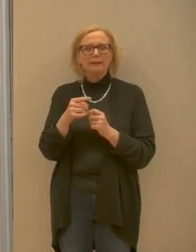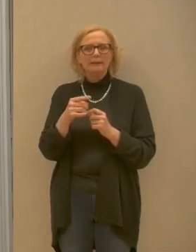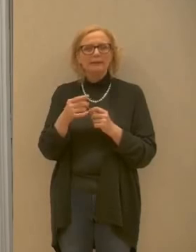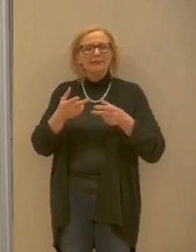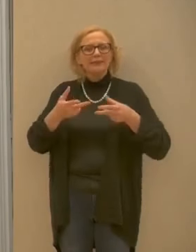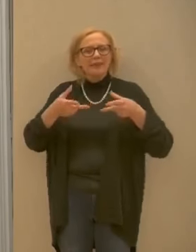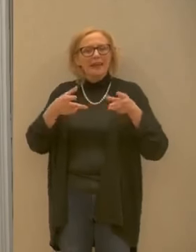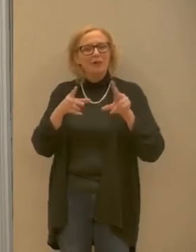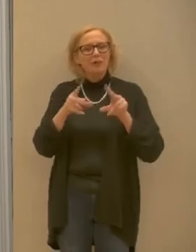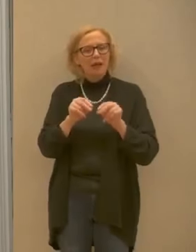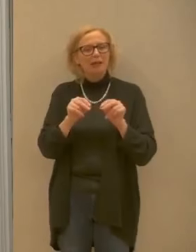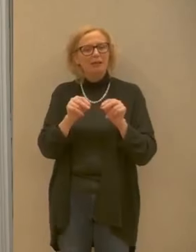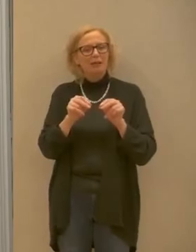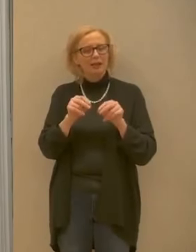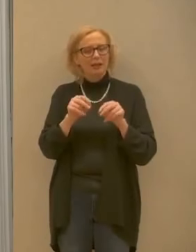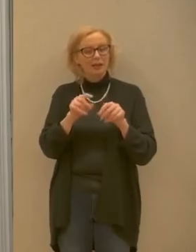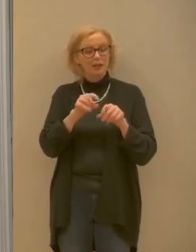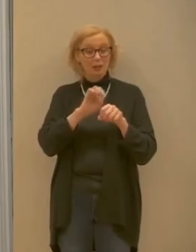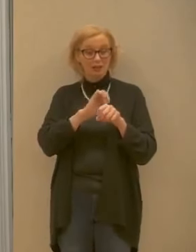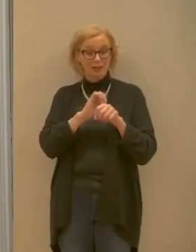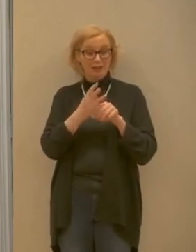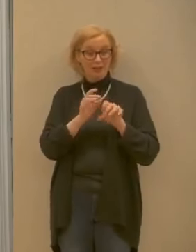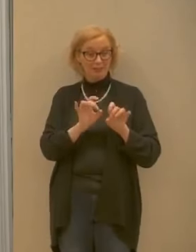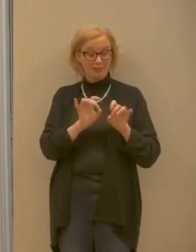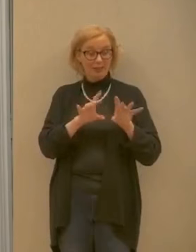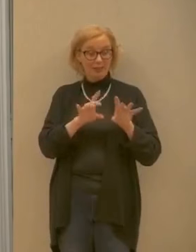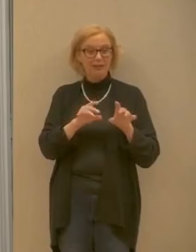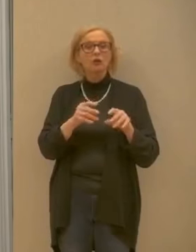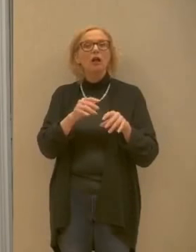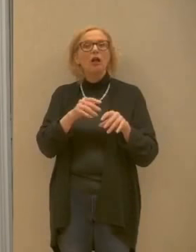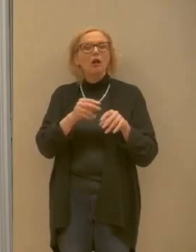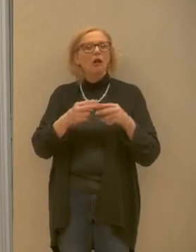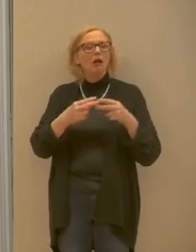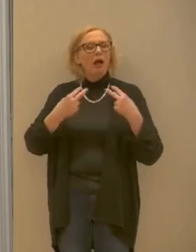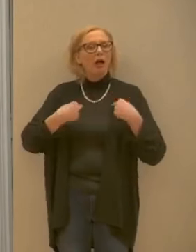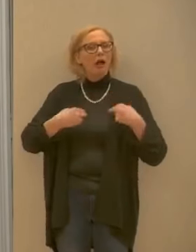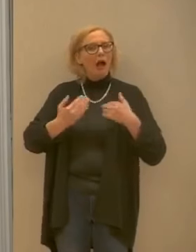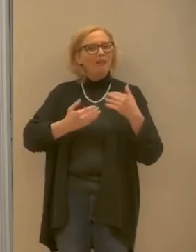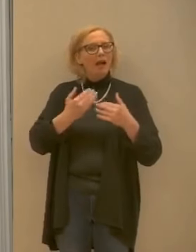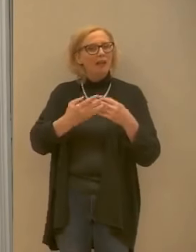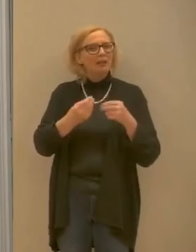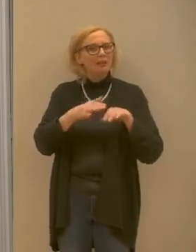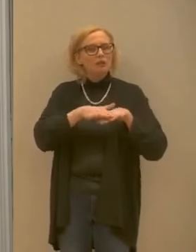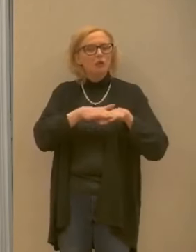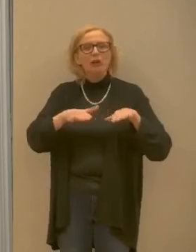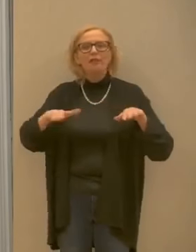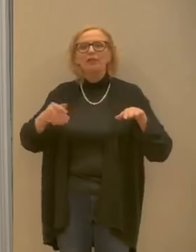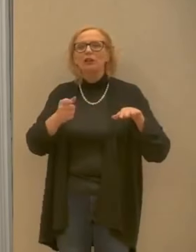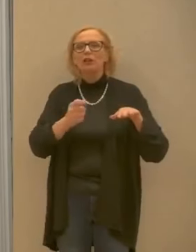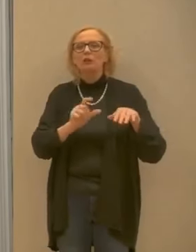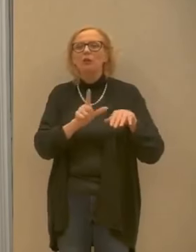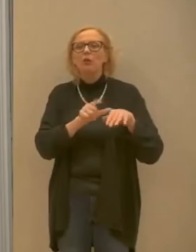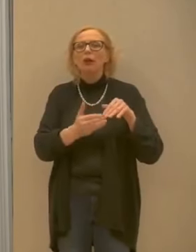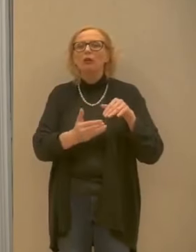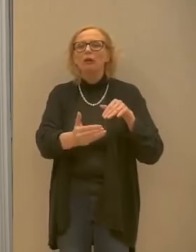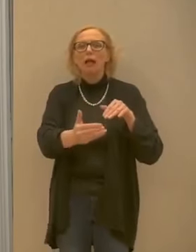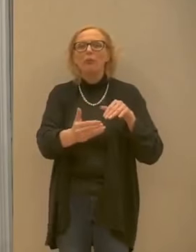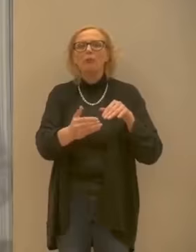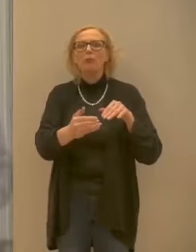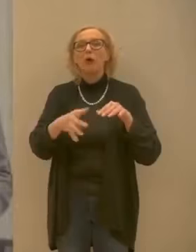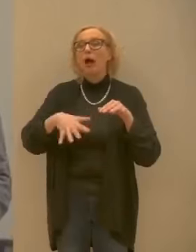sopravvivenza del virus sulle superfici e la differenza tra ambiente al chiuso e all'aperto